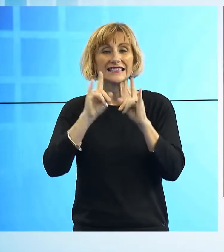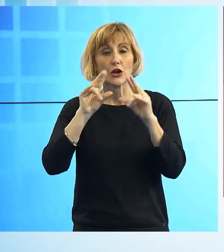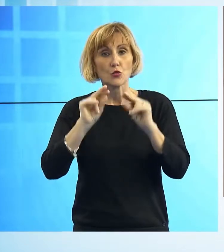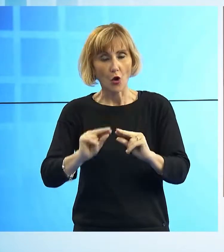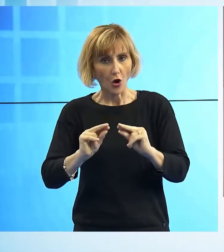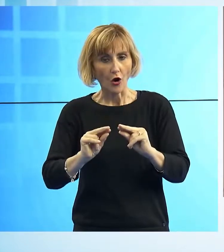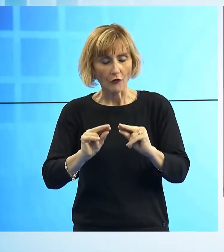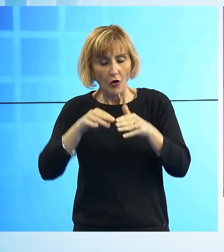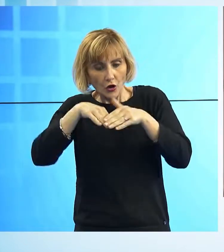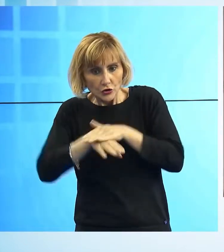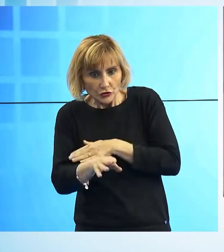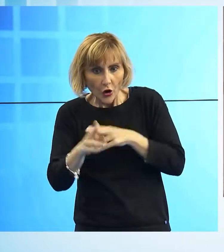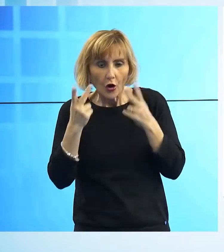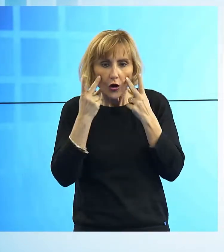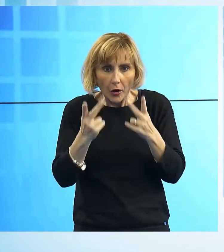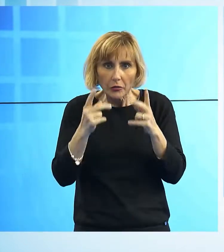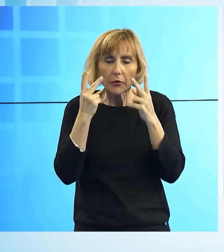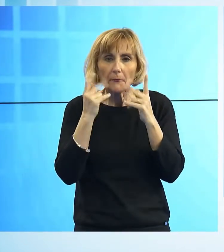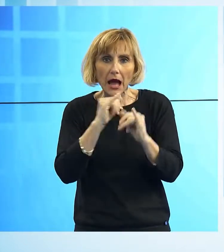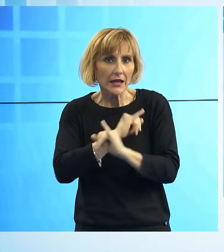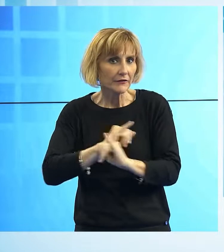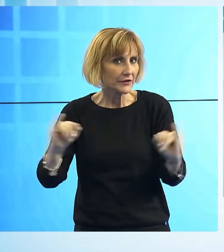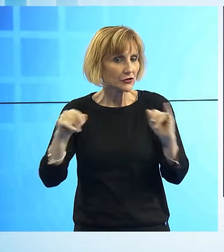sotterraneo mai visitato prima.